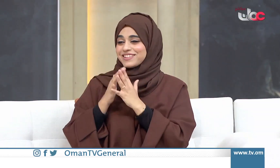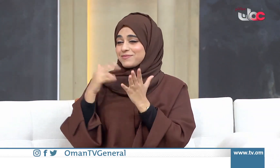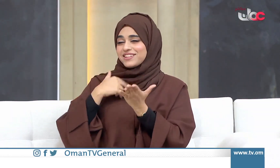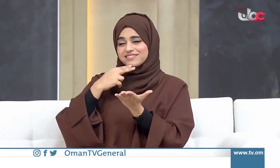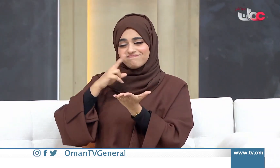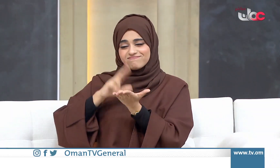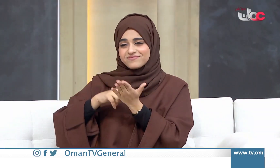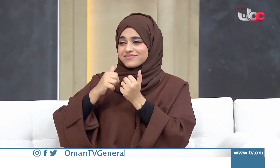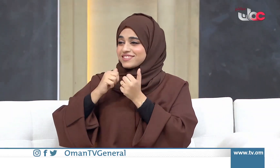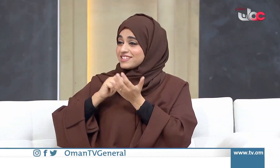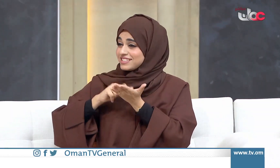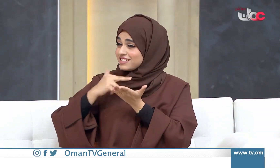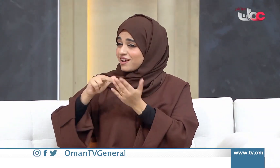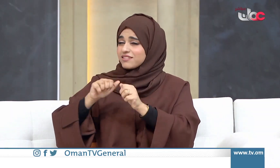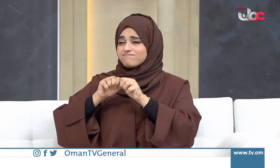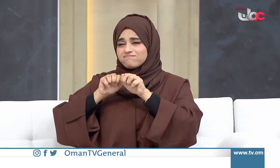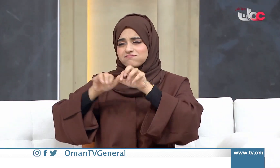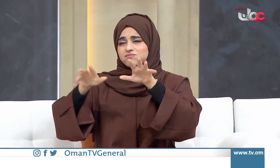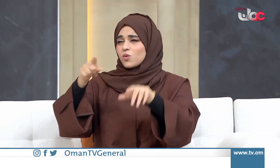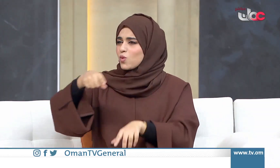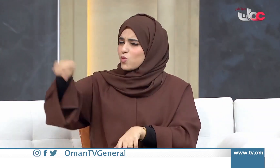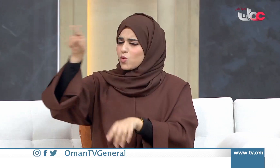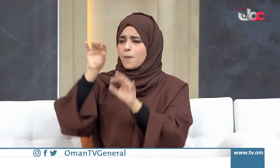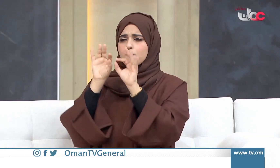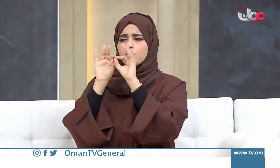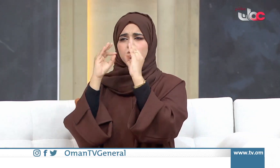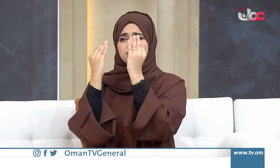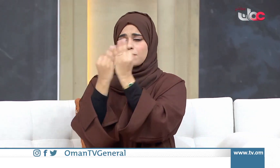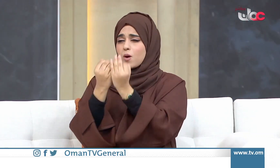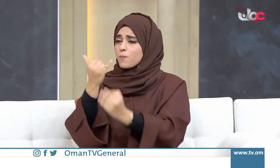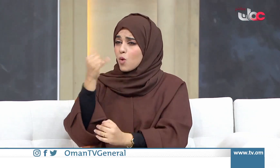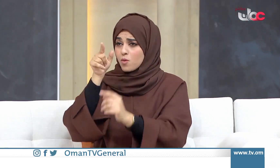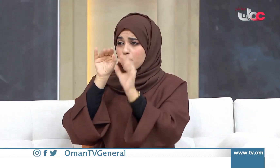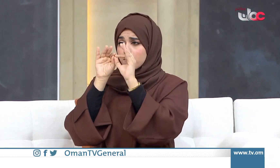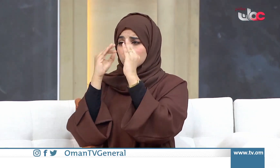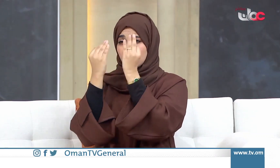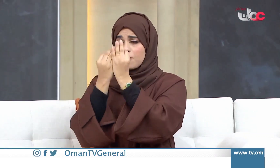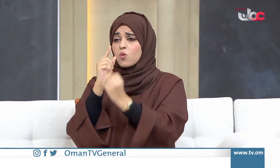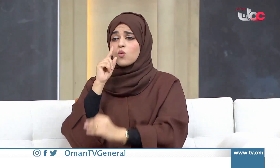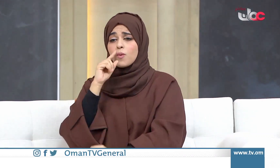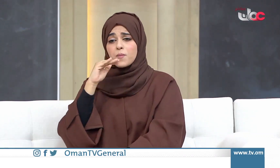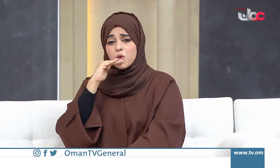رسالتي الأخيرة للمجتمع وخصصها لأولياء الأمور